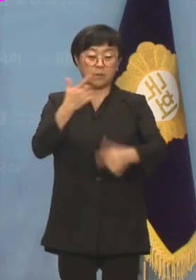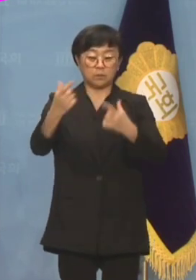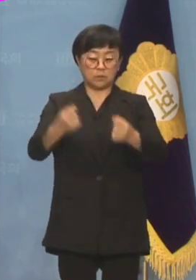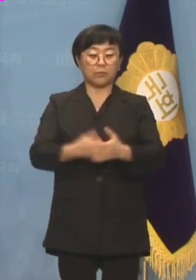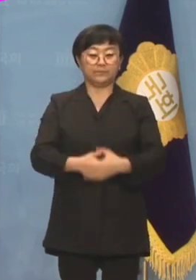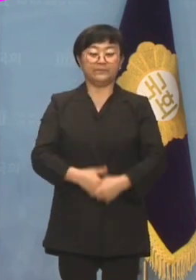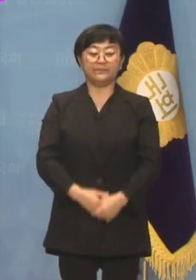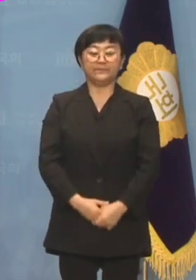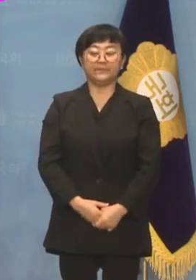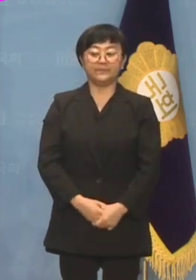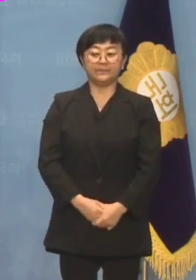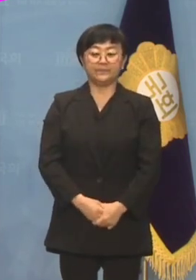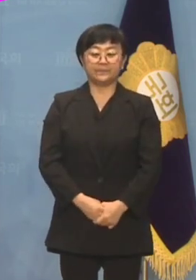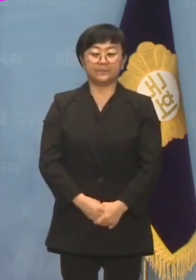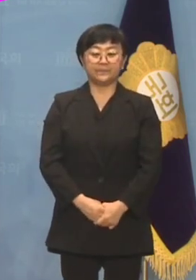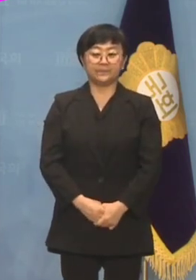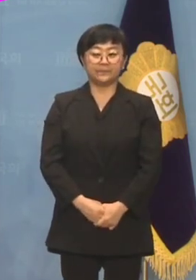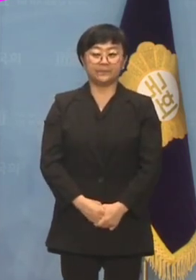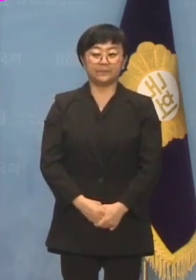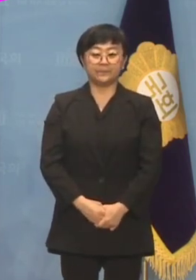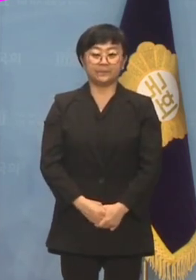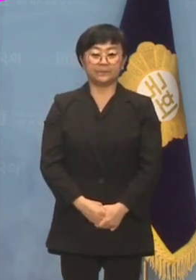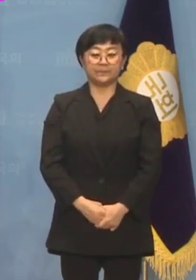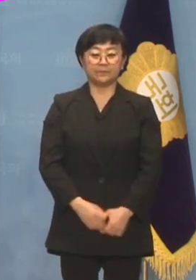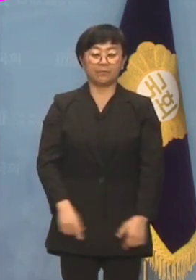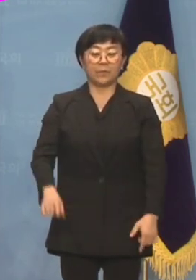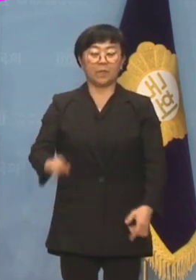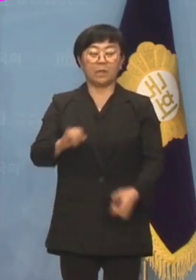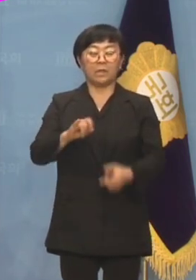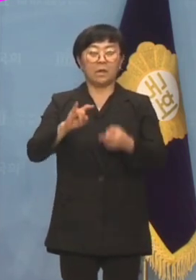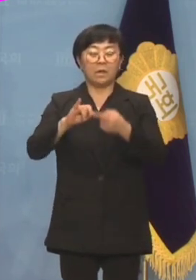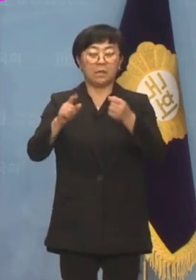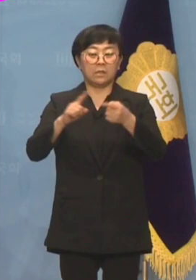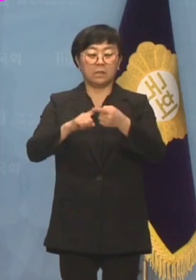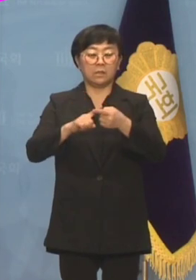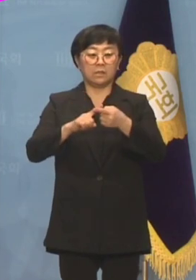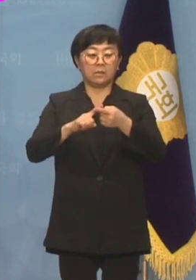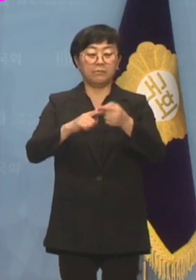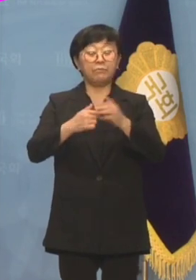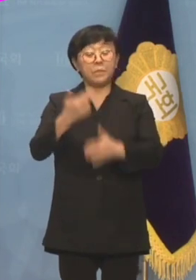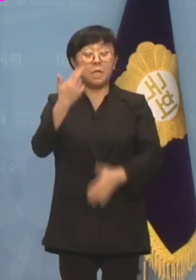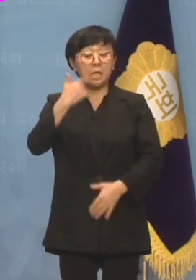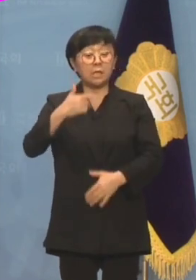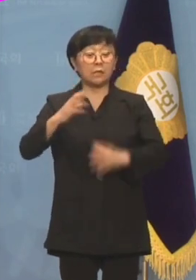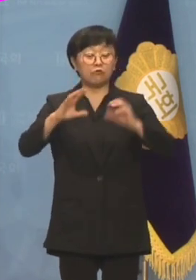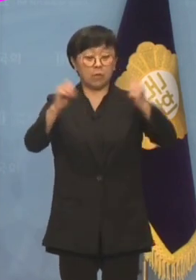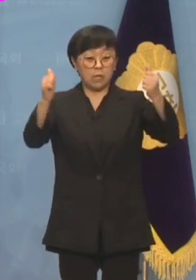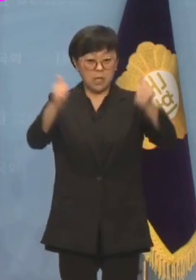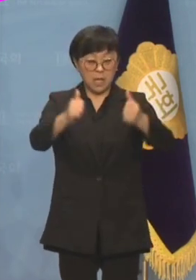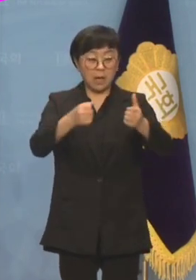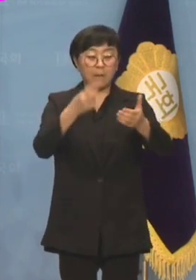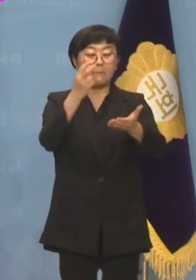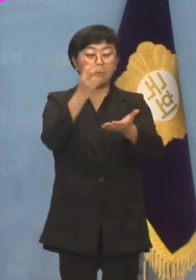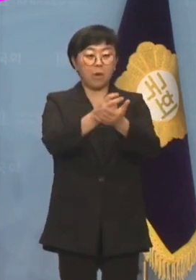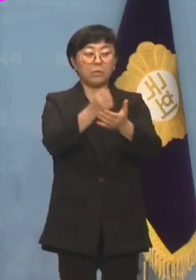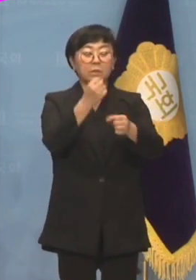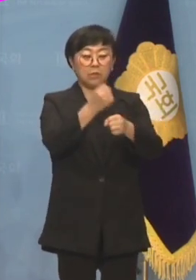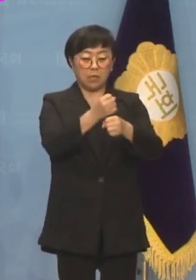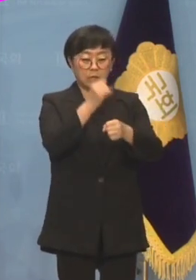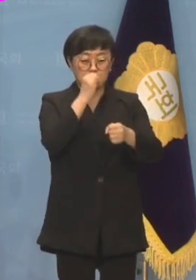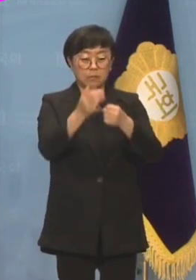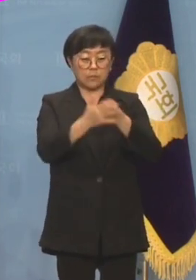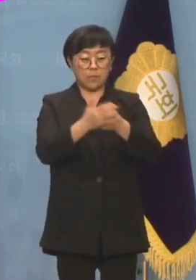과언이 아닐 것입니다. IRA법, 칩스법은 미의회가 제정한 법률입니다.